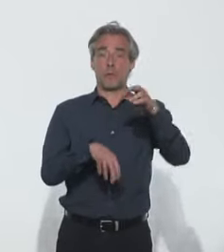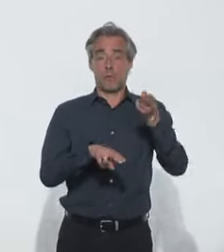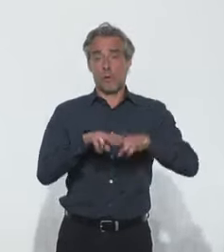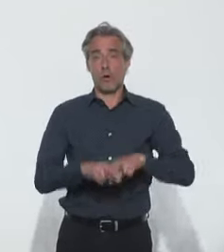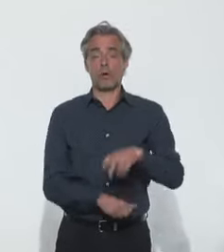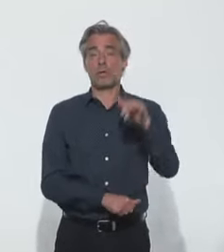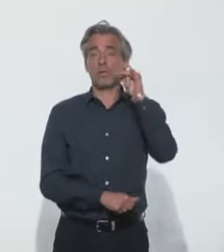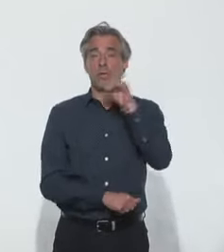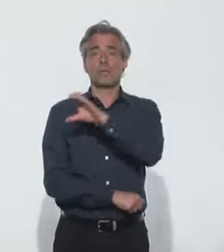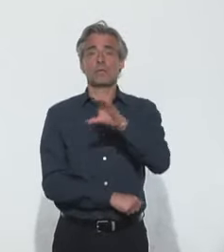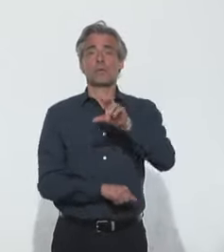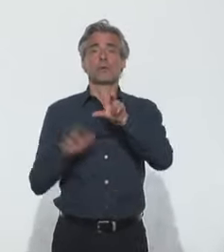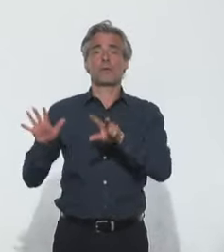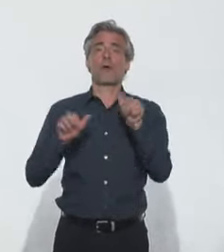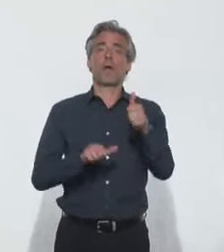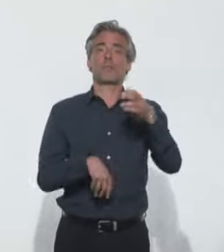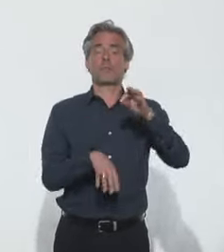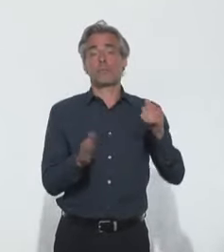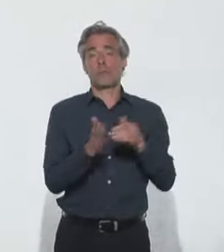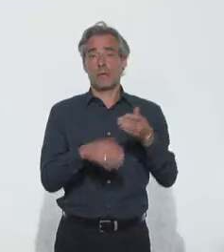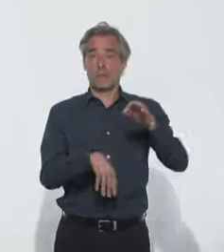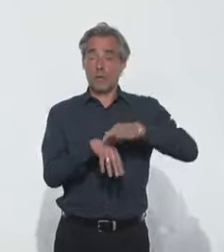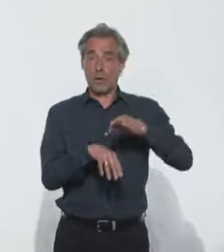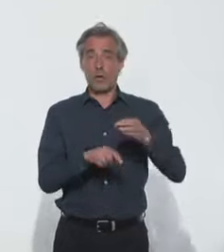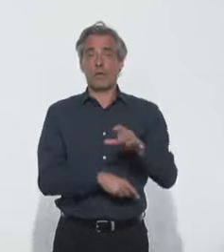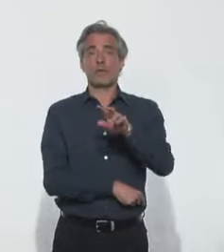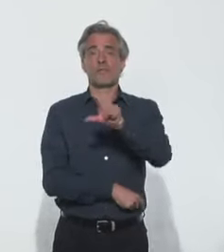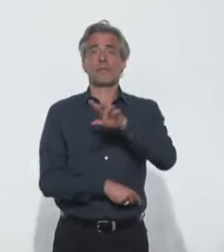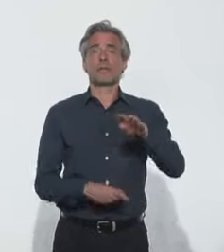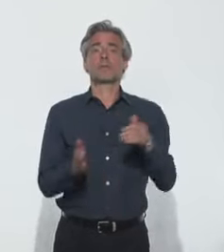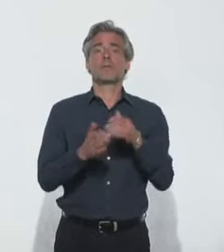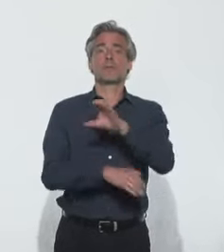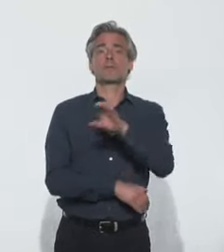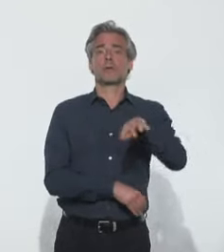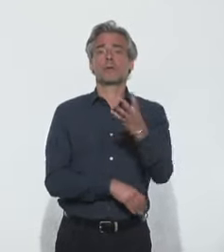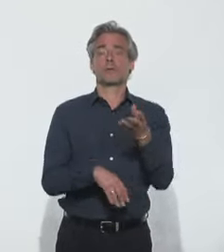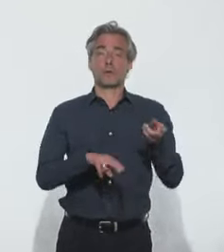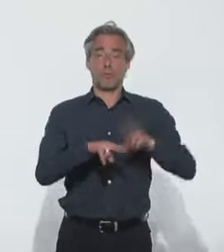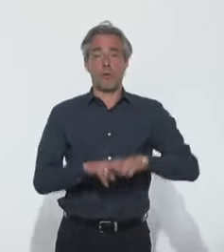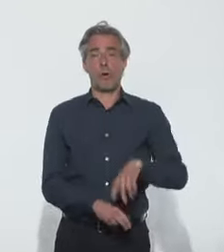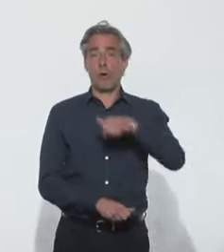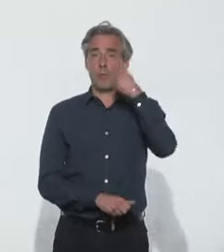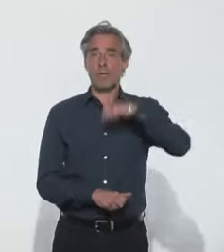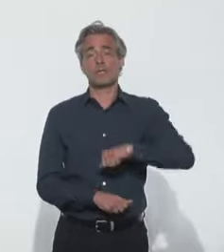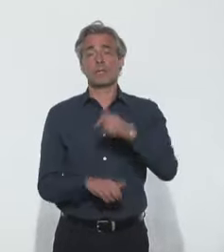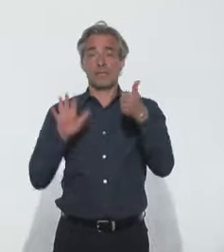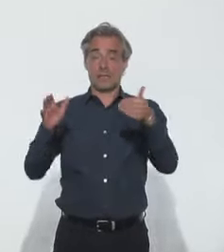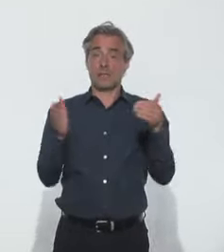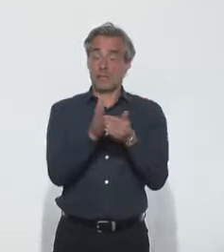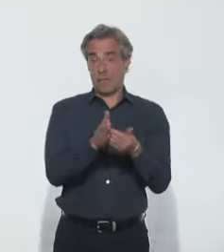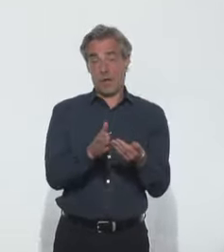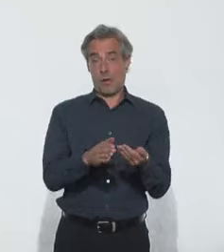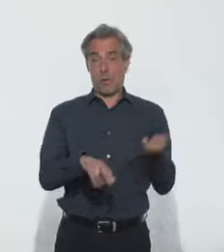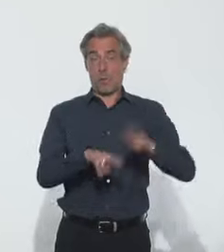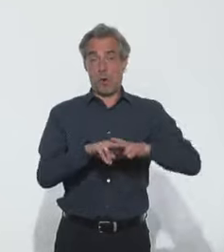'Italie 181 000 cas et 24 114 décès. La Belgique avec 6000 décès est un des pays les